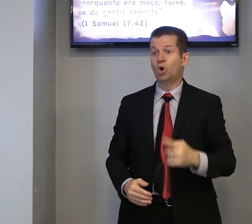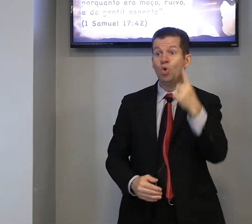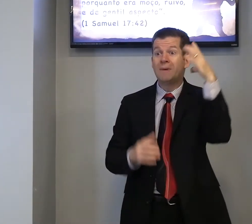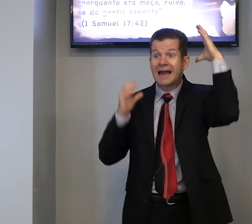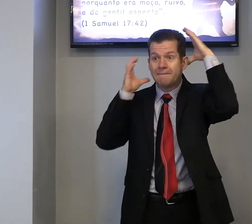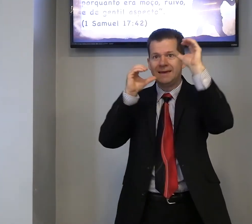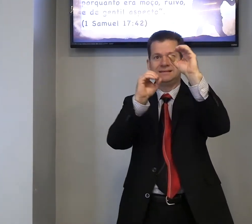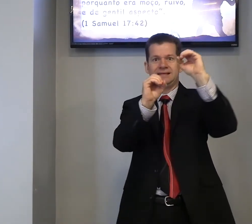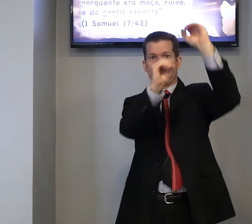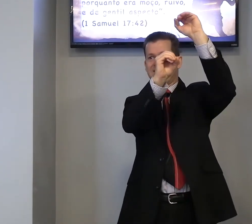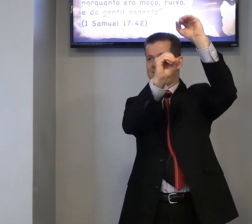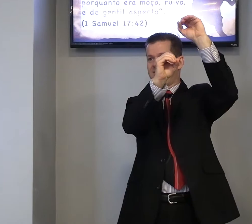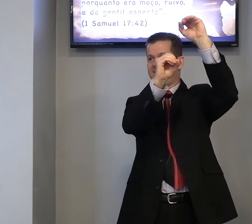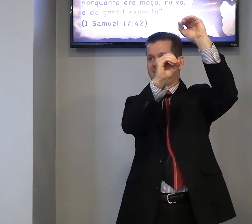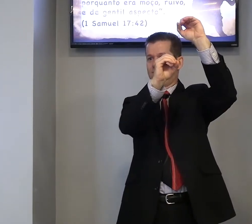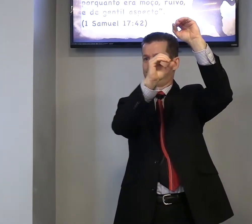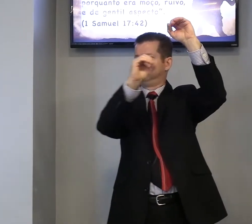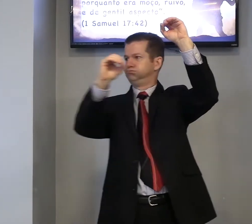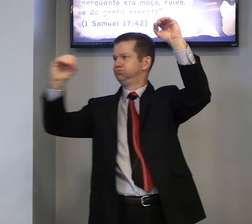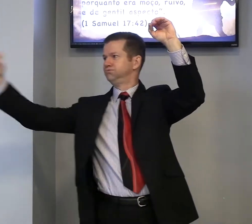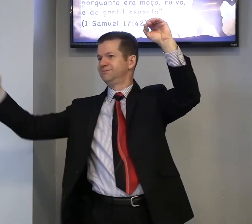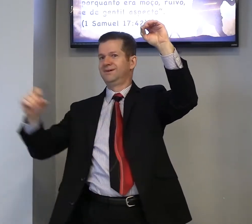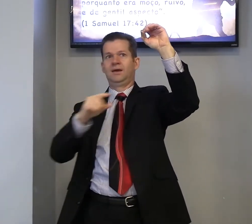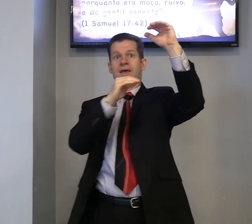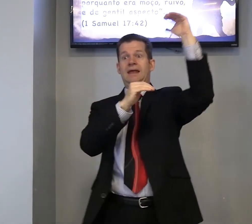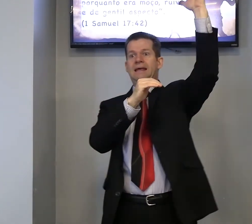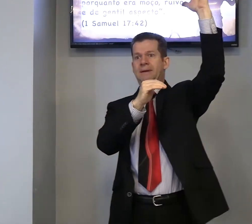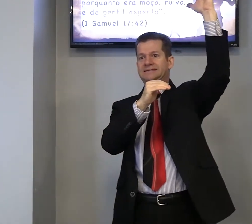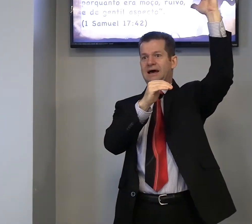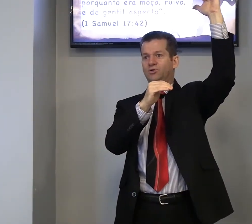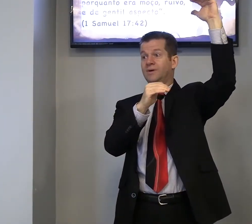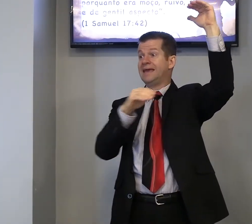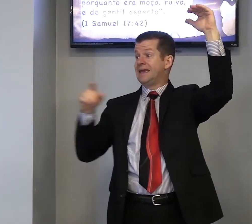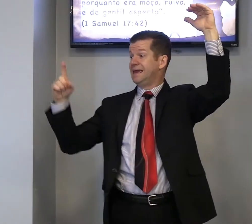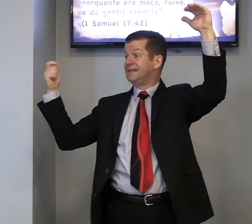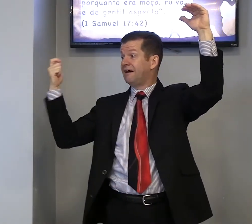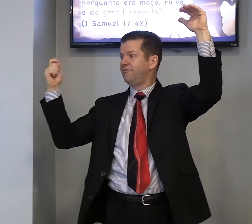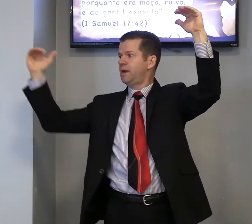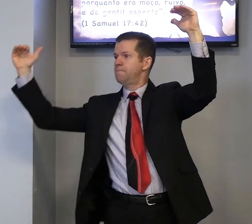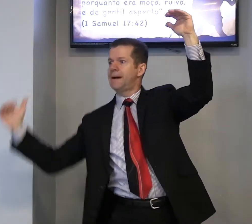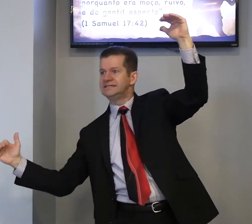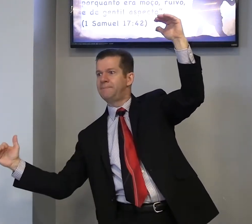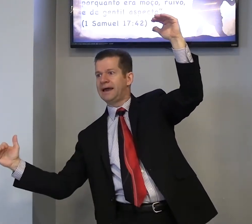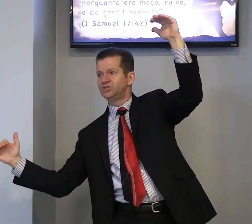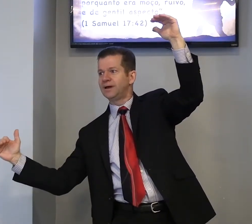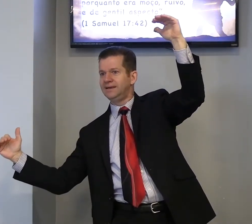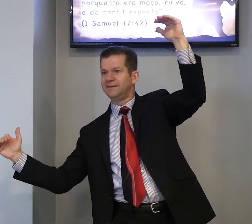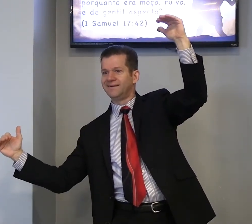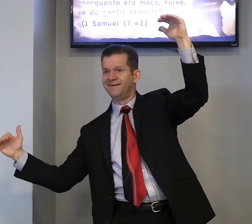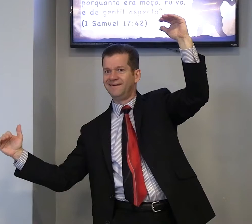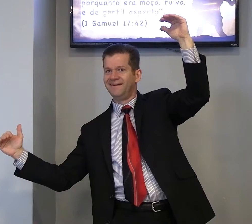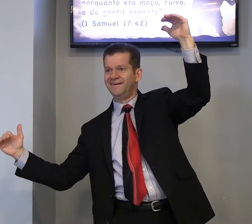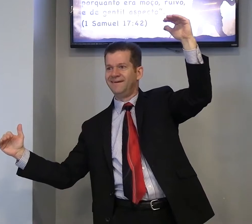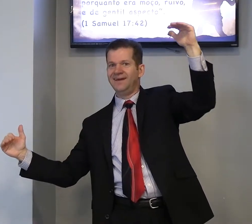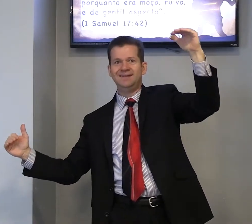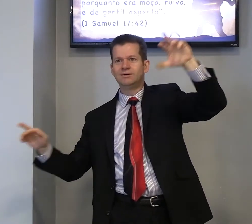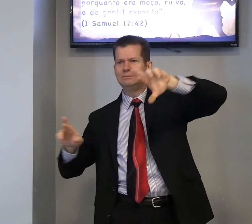uma cabeça acima, ele é mais alto, e Davi, mais baixo ainda, então, tem